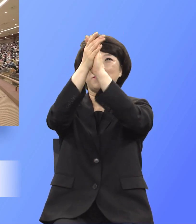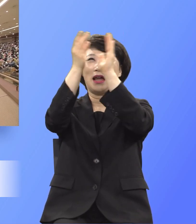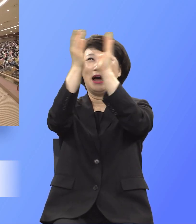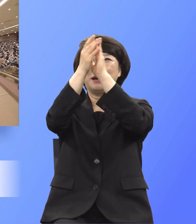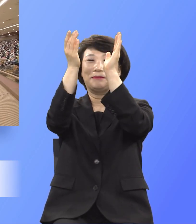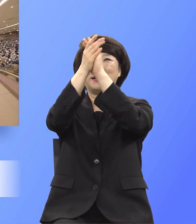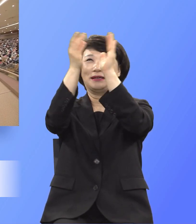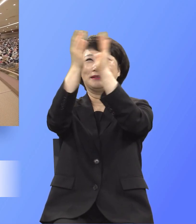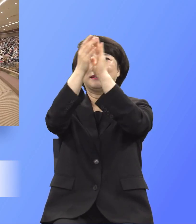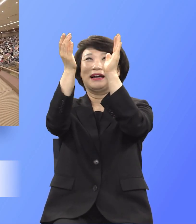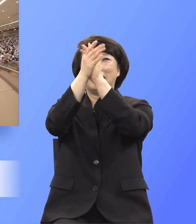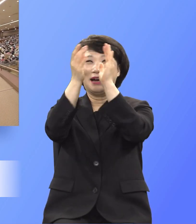할렐루야